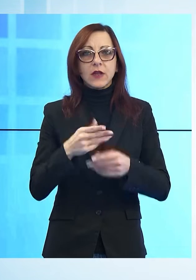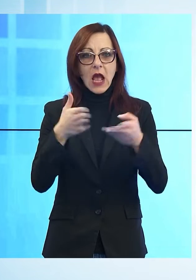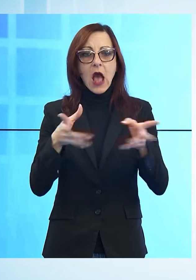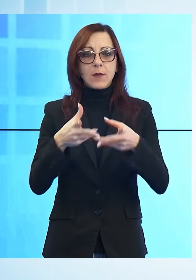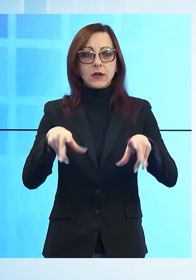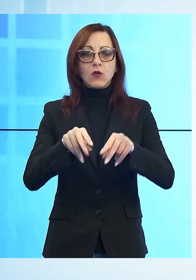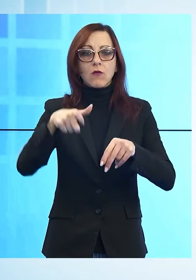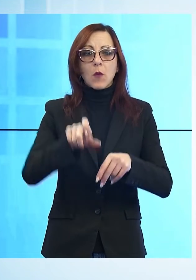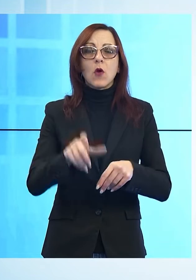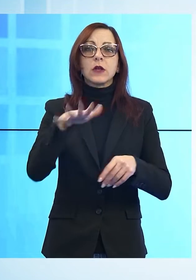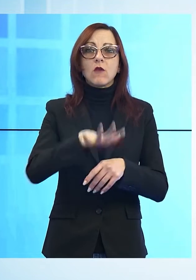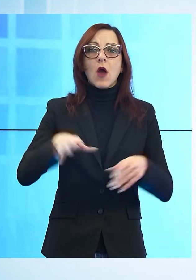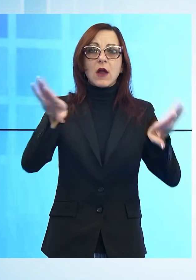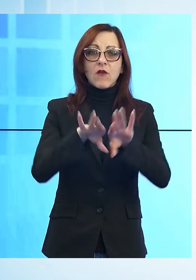Serchio.